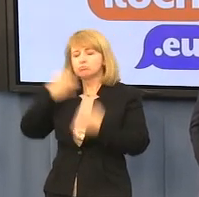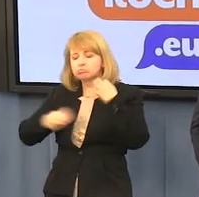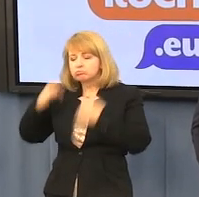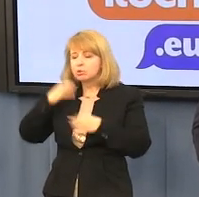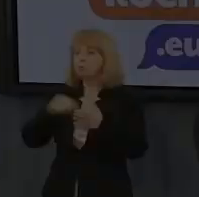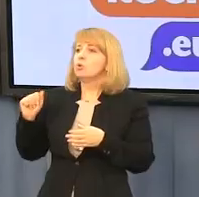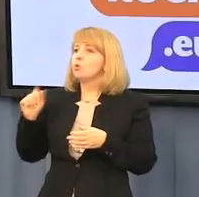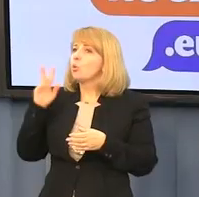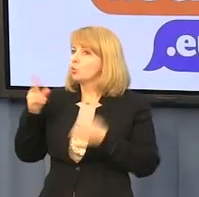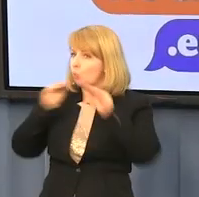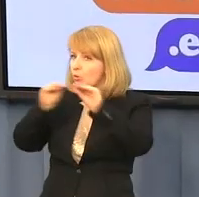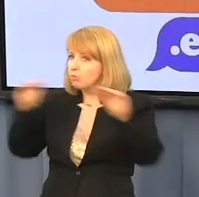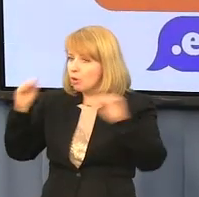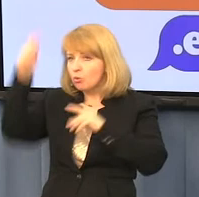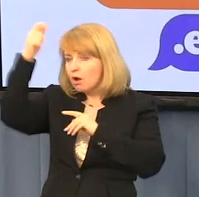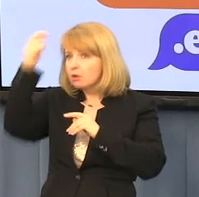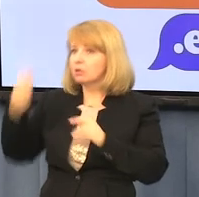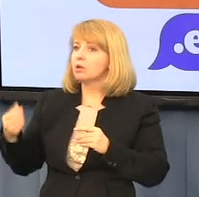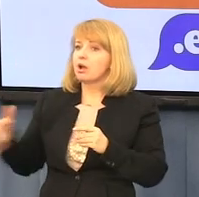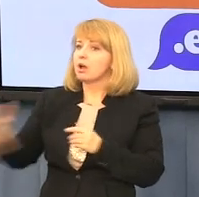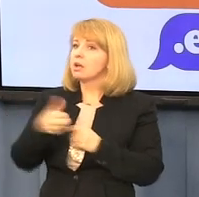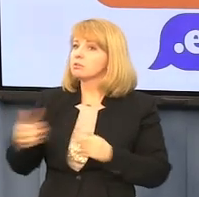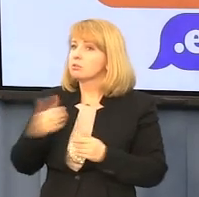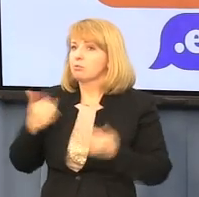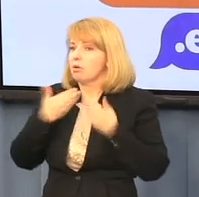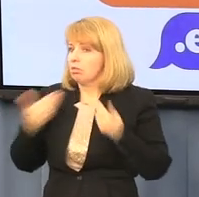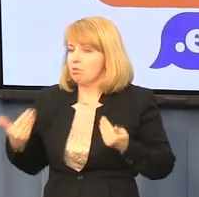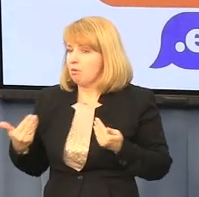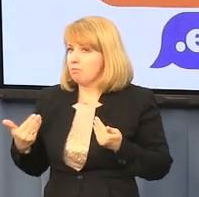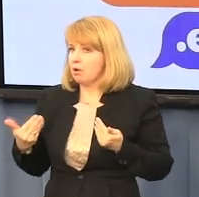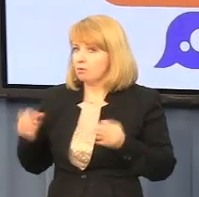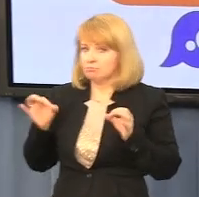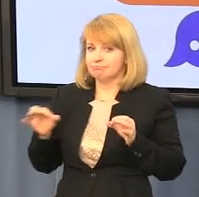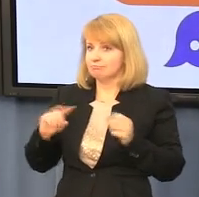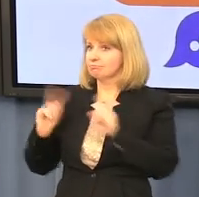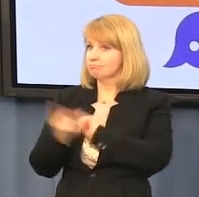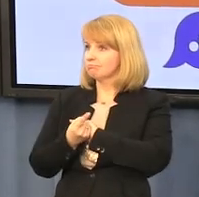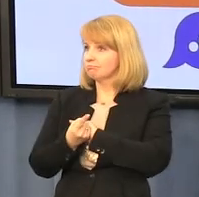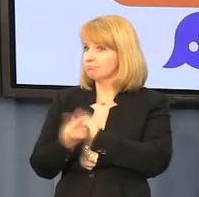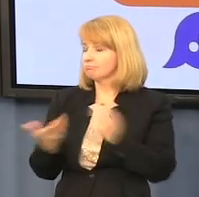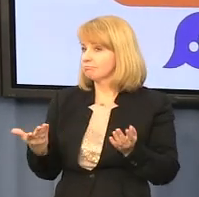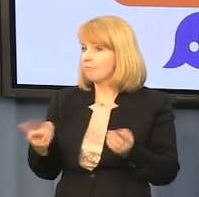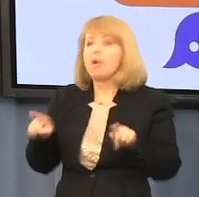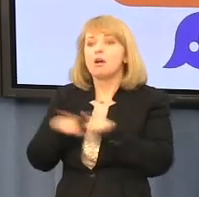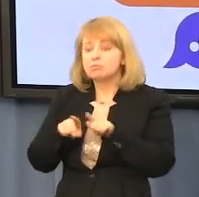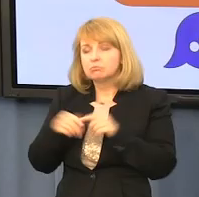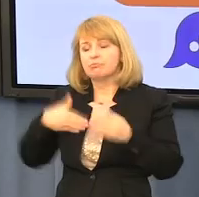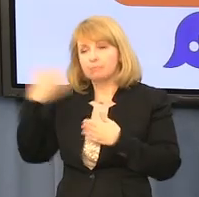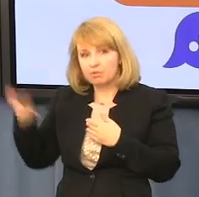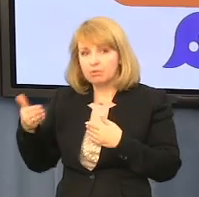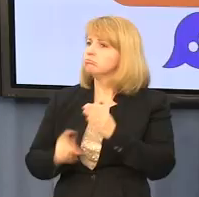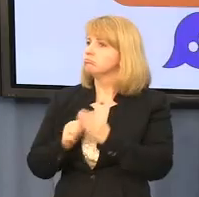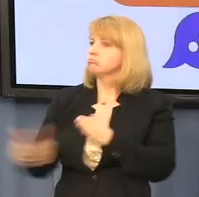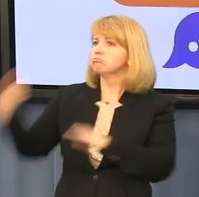religii w szkołach. Konkordat jest de facto sprzeczny z zapisem konstytucji, który mówi o równouprawieniu wszystkich